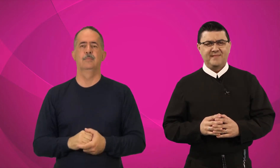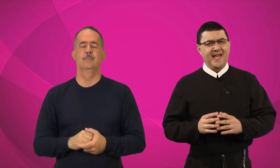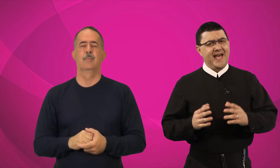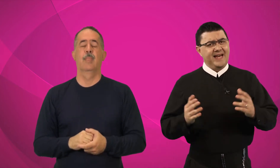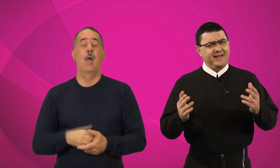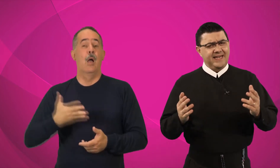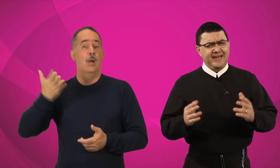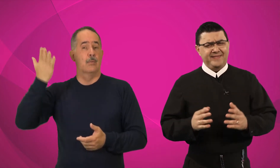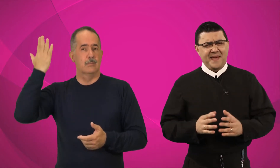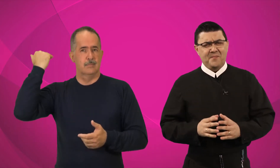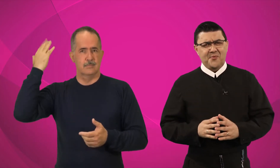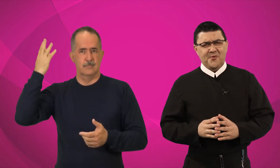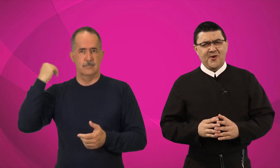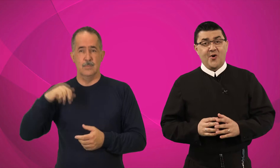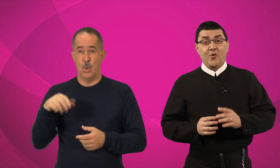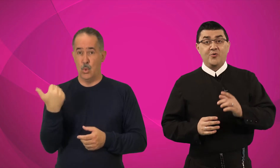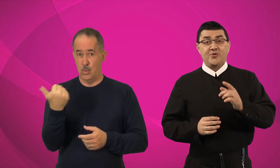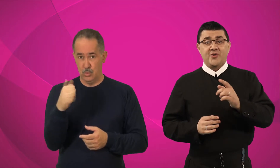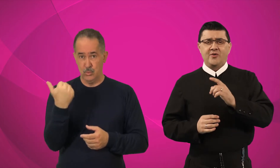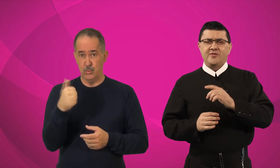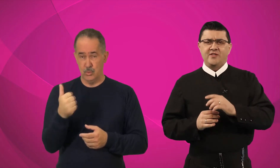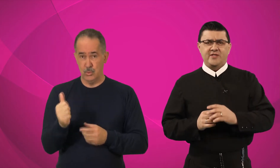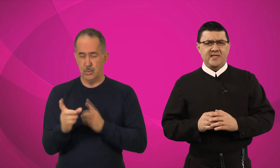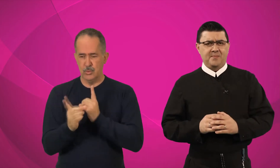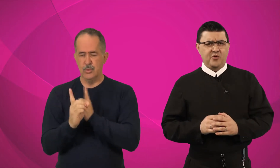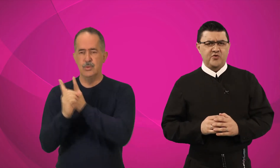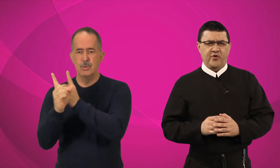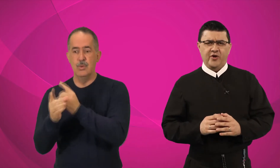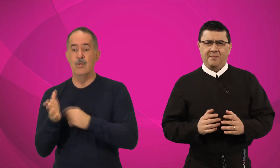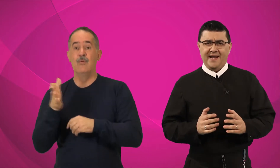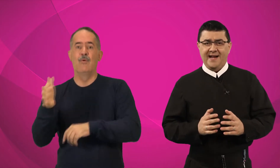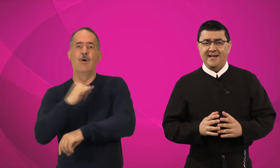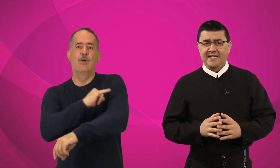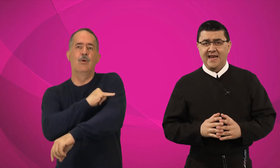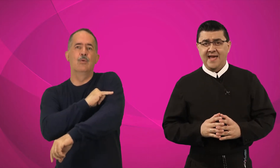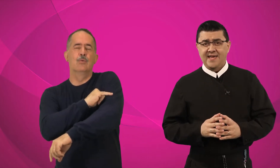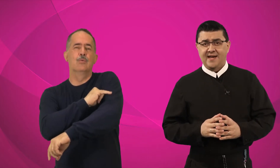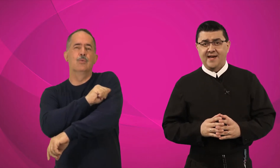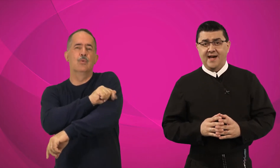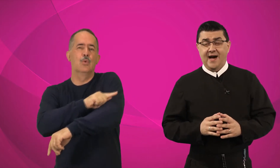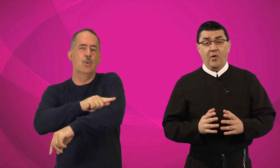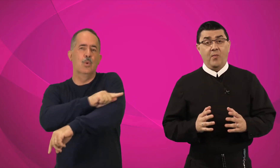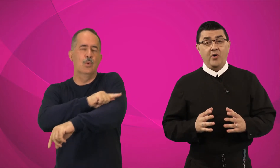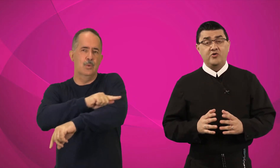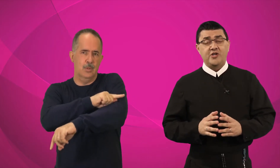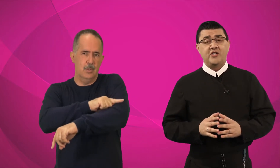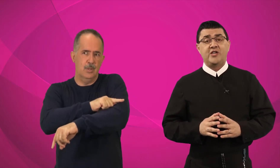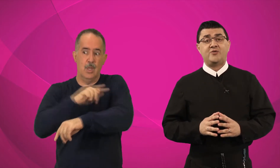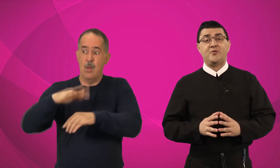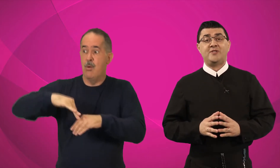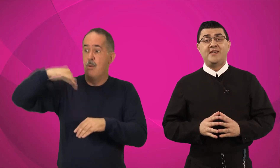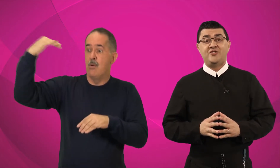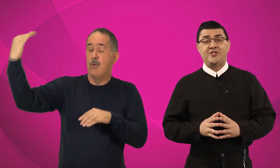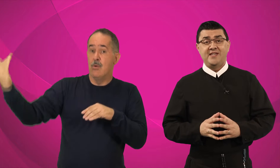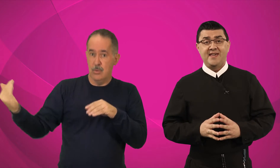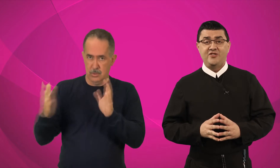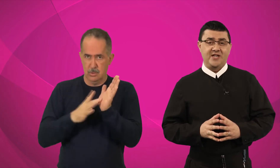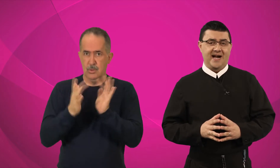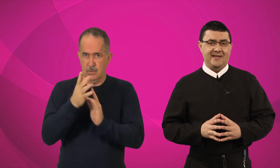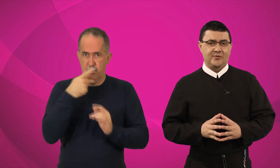Naquele tempo, os onze discípulos foram para a Galiléia, ao monte que Jesus lhes tinha indicado.